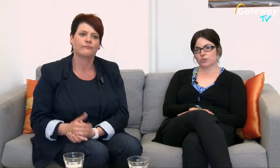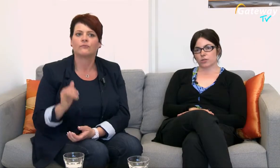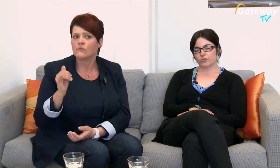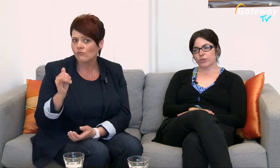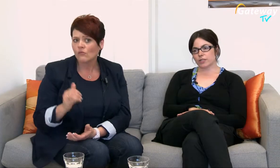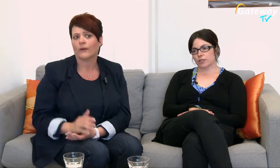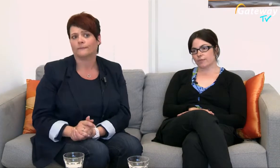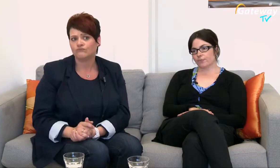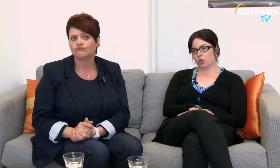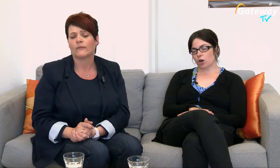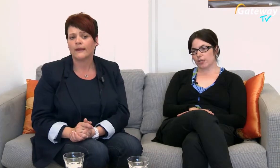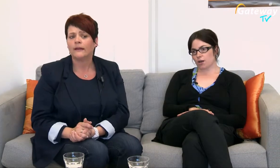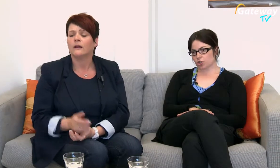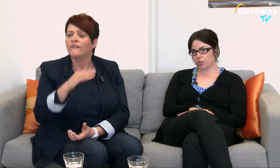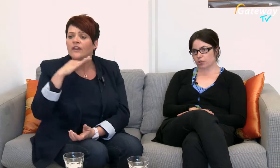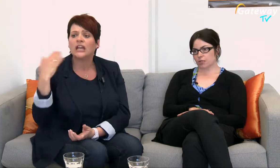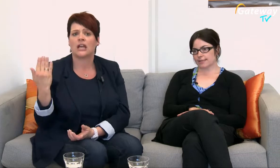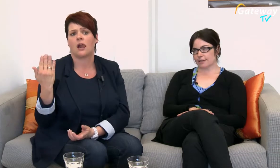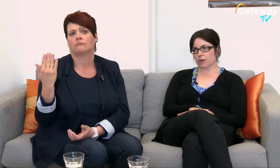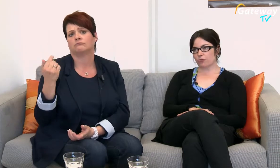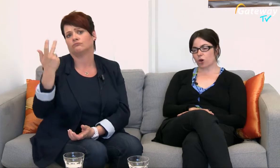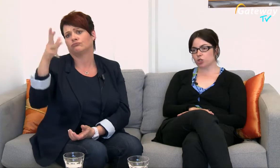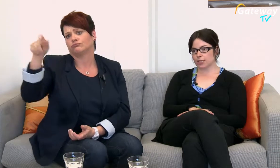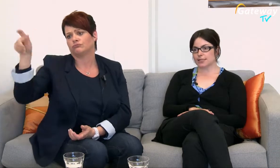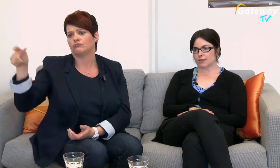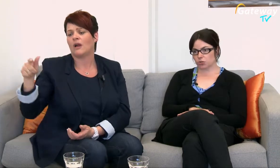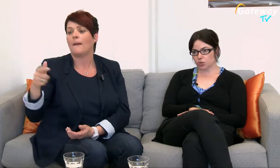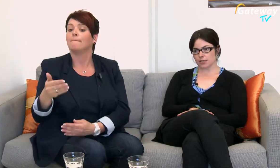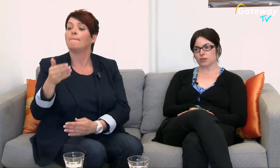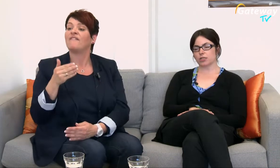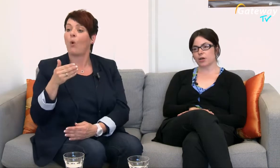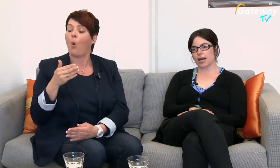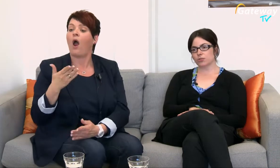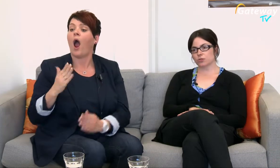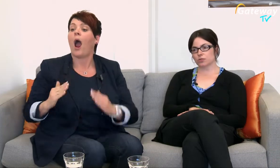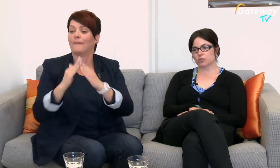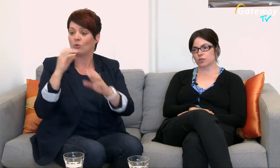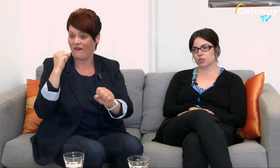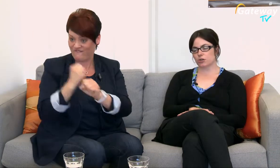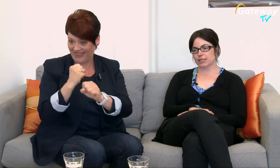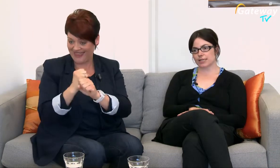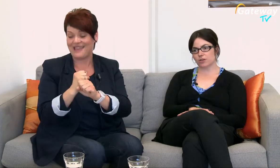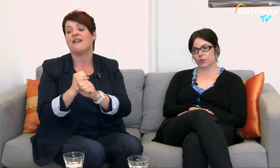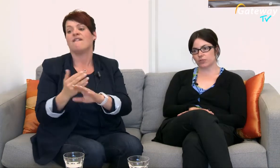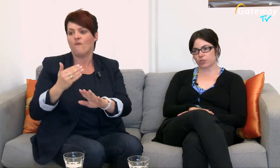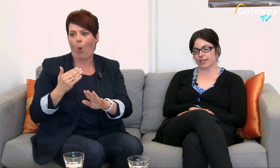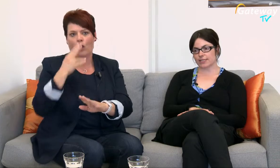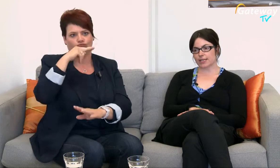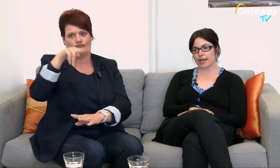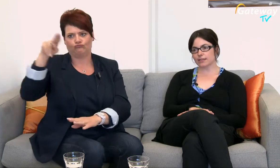also viele kommen ja auch schon vor Bestehen des Abiturs auch in die Beratung Und schauen sich erst auch mal die Universität an